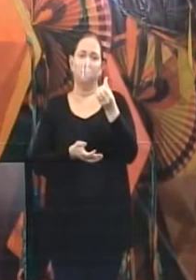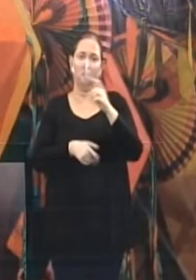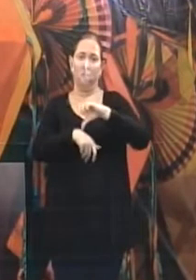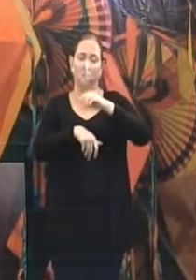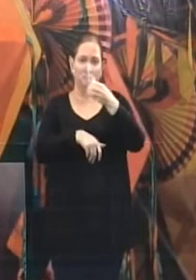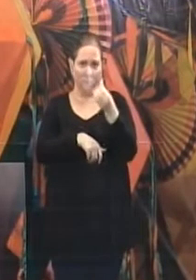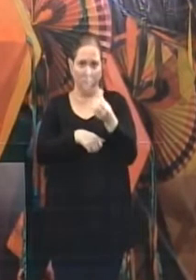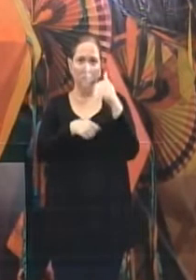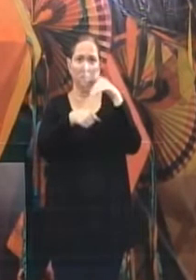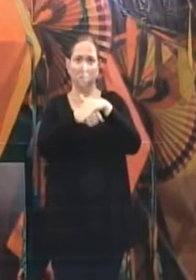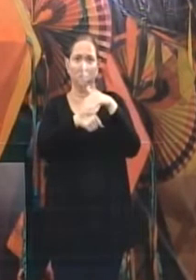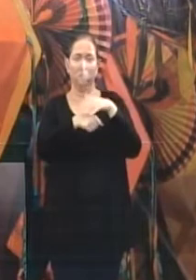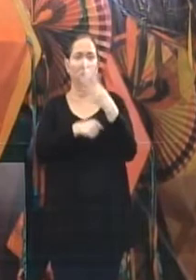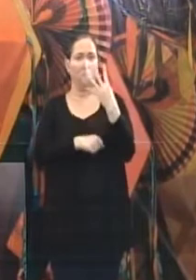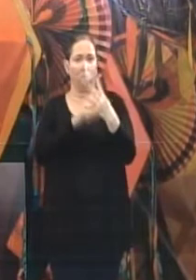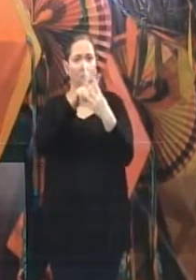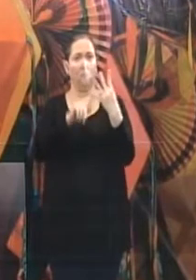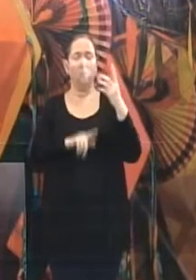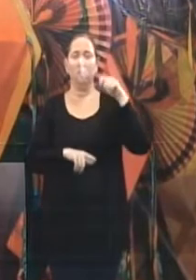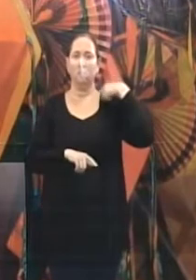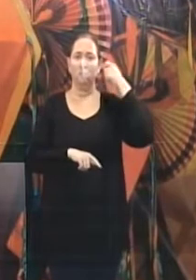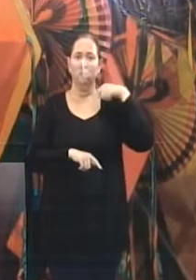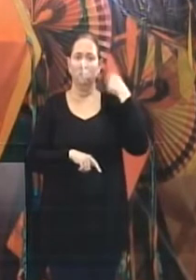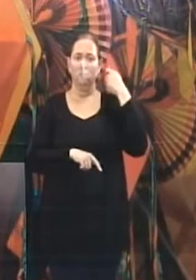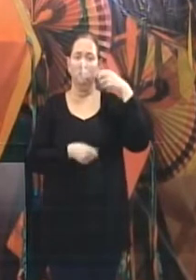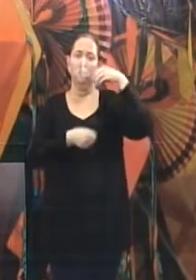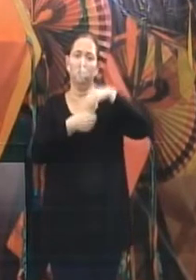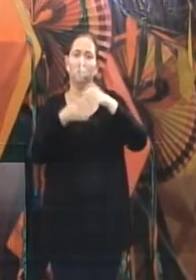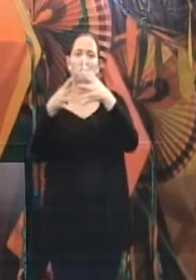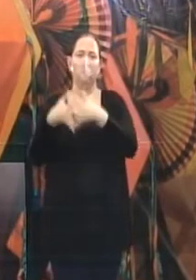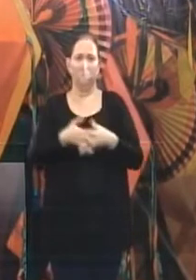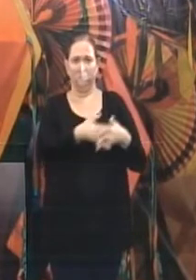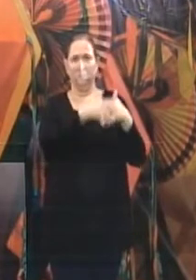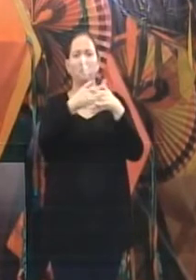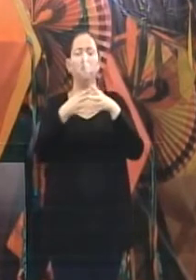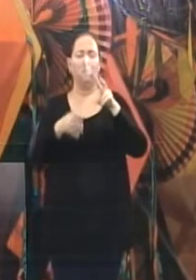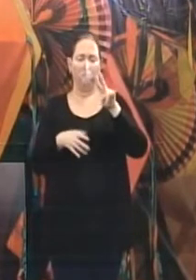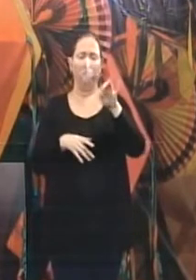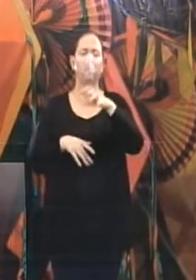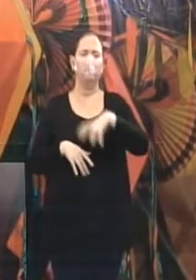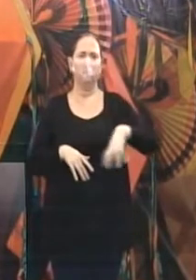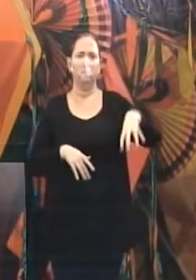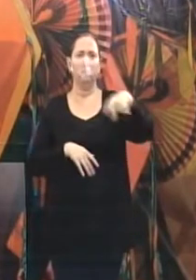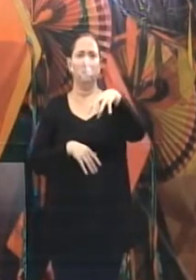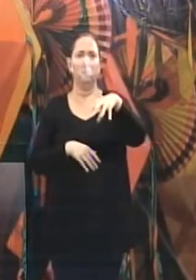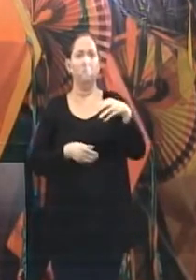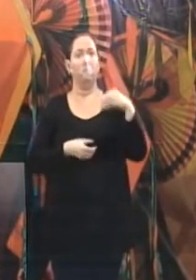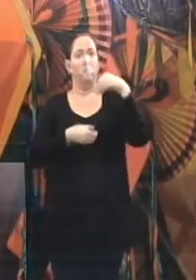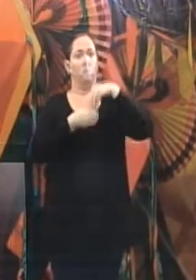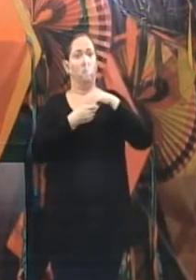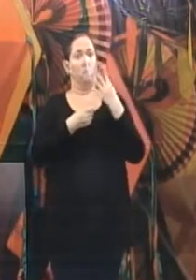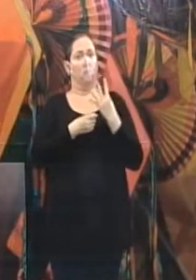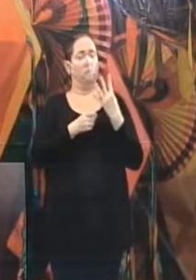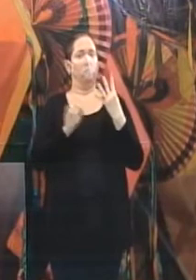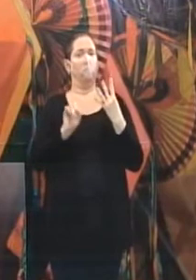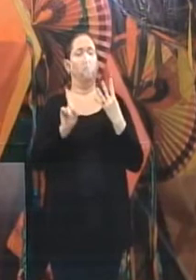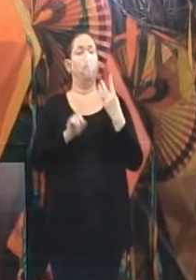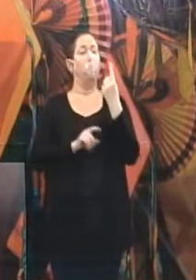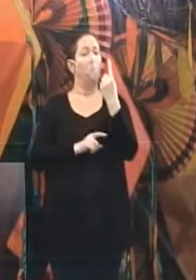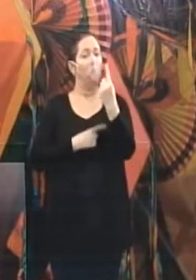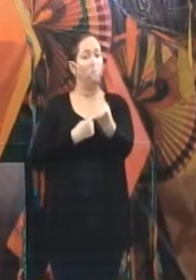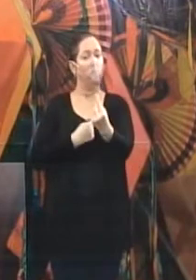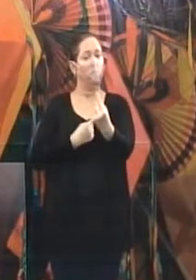oficiais do São João do Recife, uma no dia 23 e a outra no dia 29 de junho, com oito shows